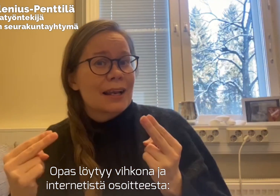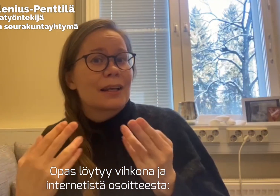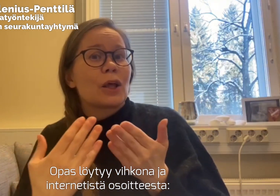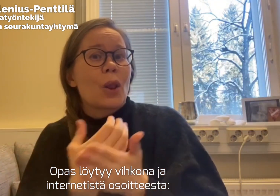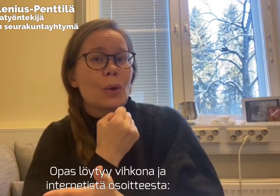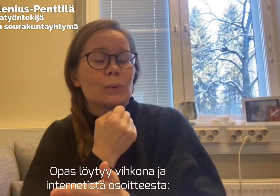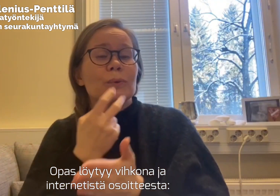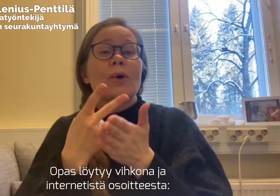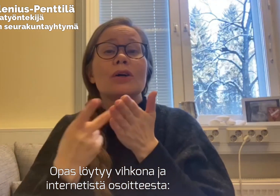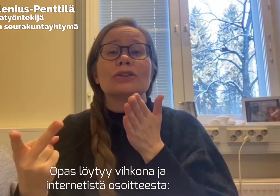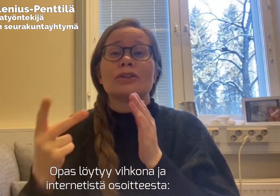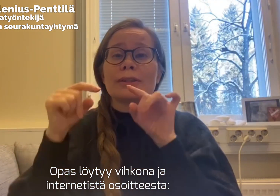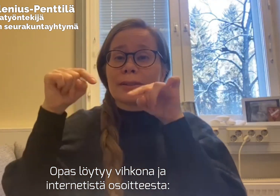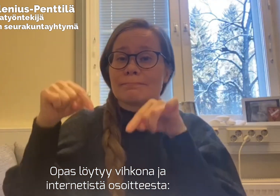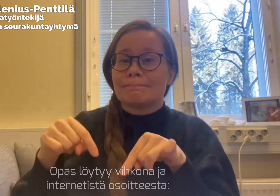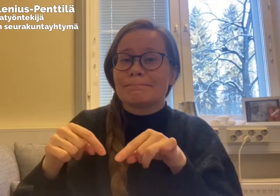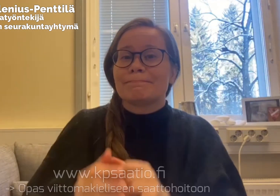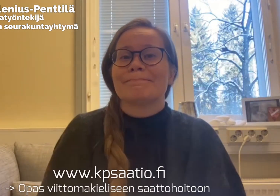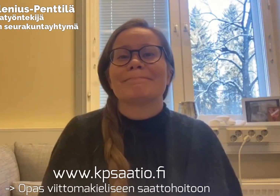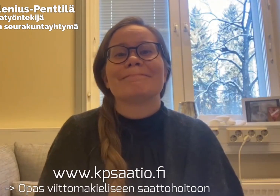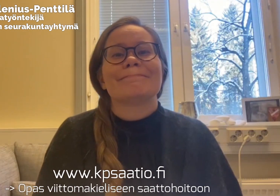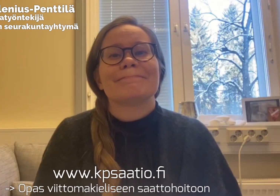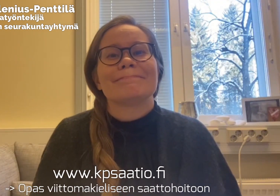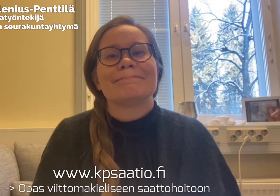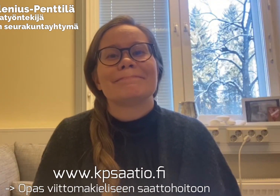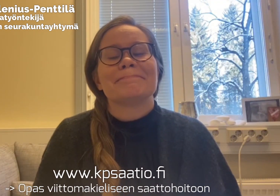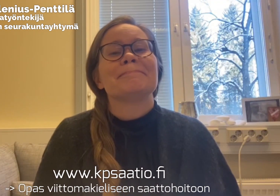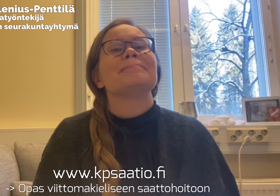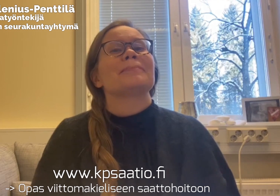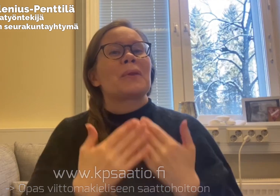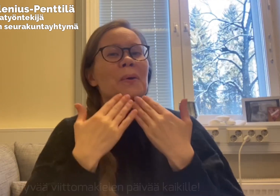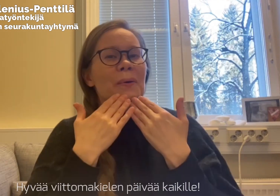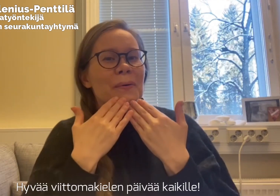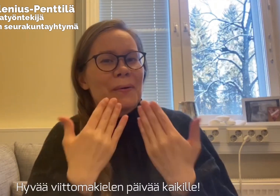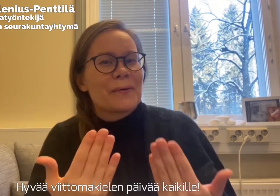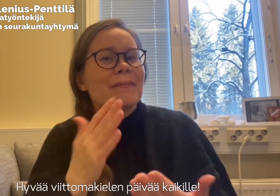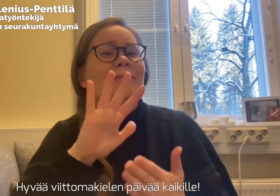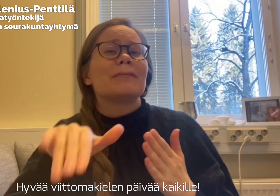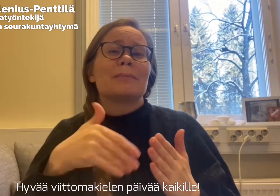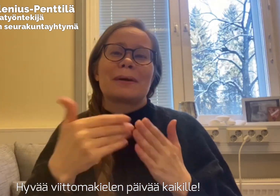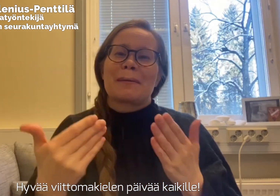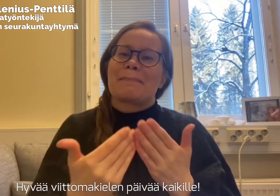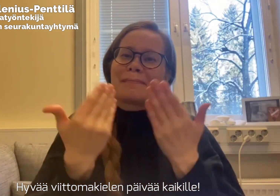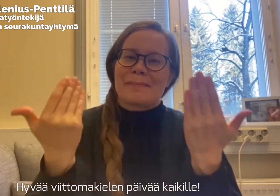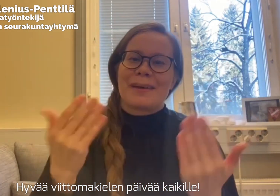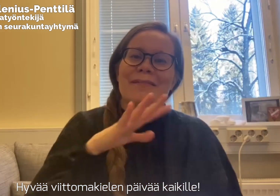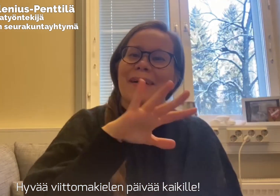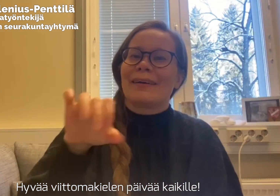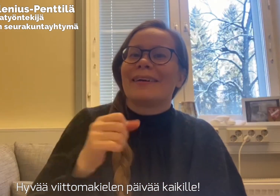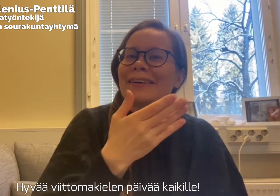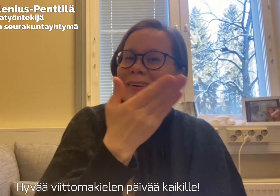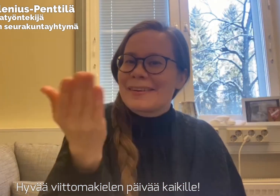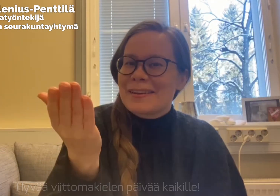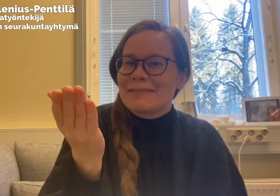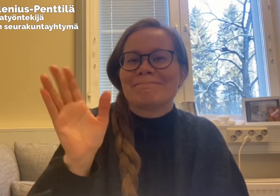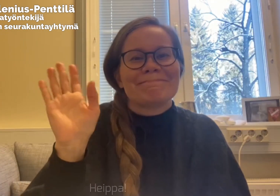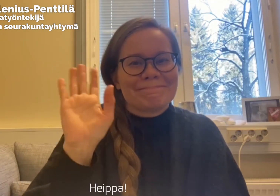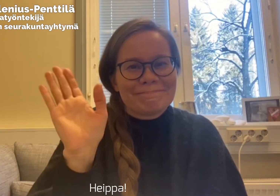ja internetistä osoitteesta kpsaatio.fi. Hyvää viittomakielen päivää kaikille!